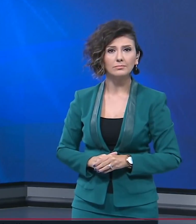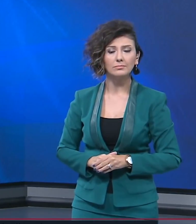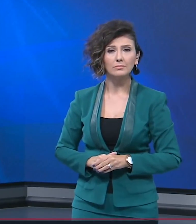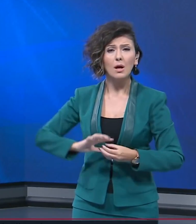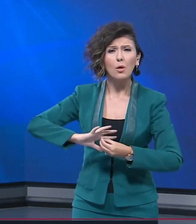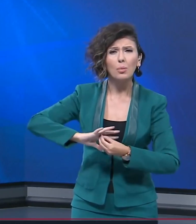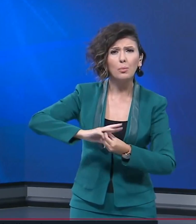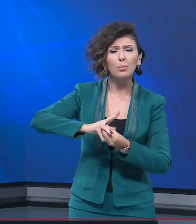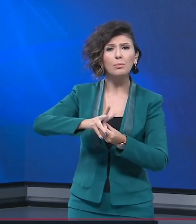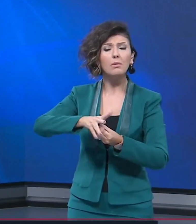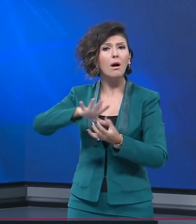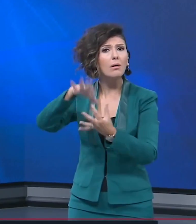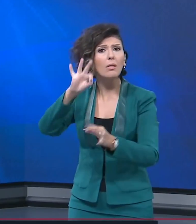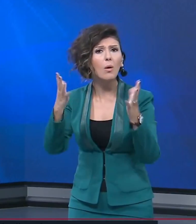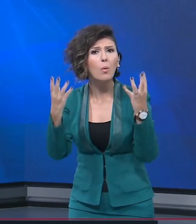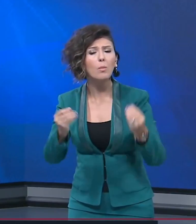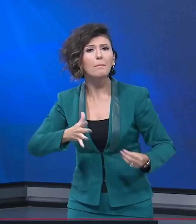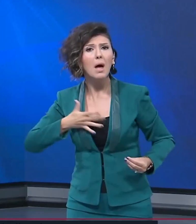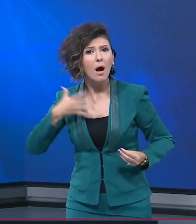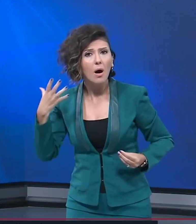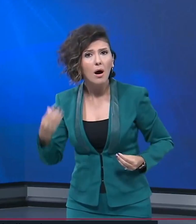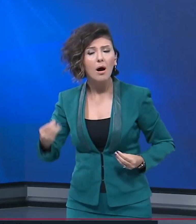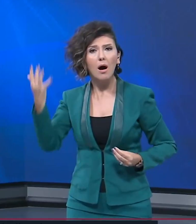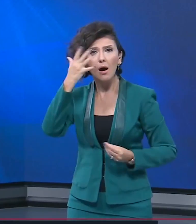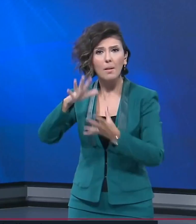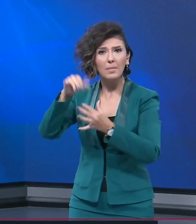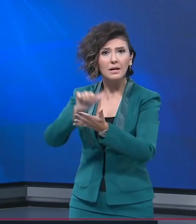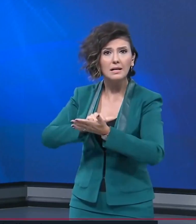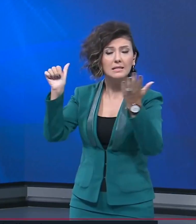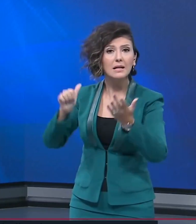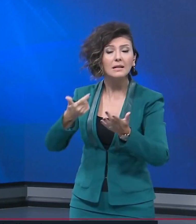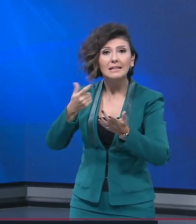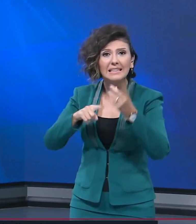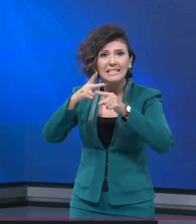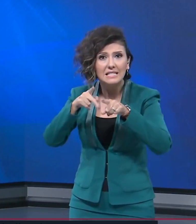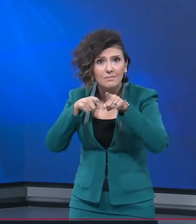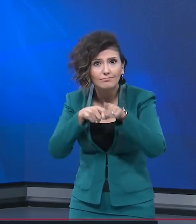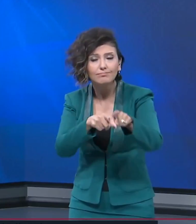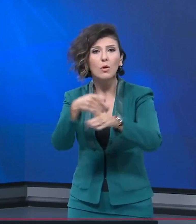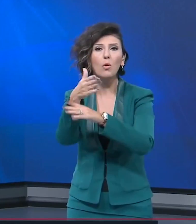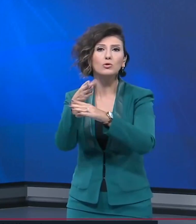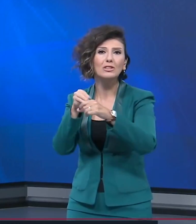Dünyanın akıbetini merak ettiği Cemal Kaşıkçı'nın izini sürmek için konsolosluğa girdiler.